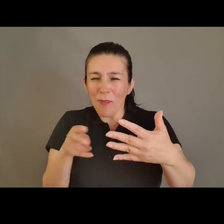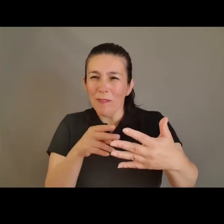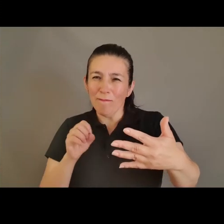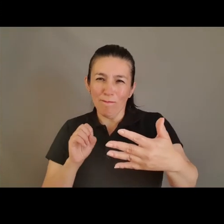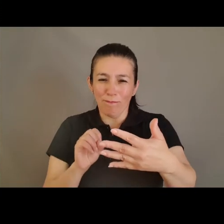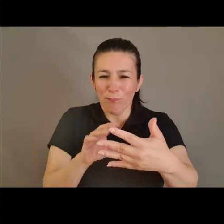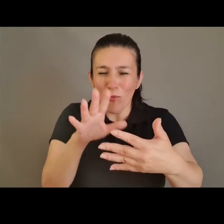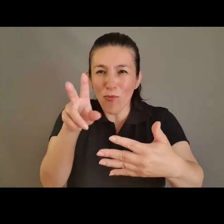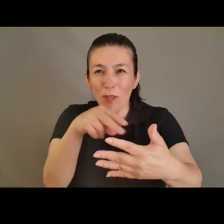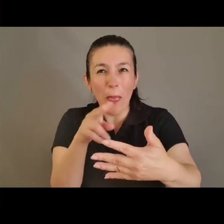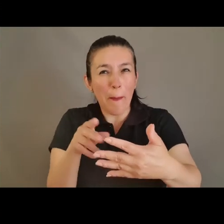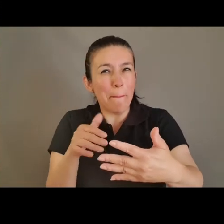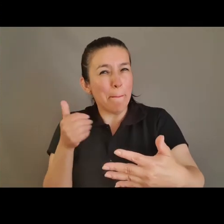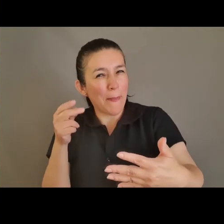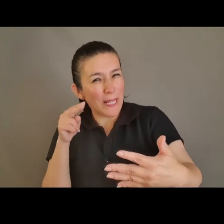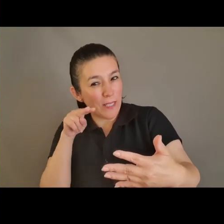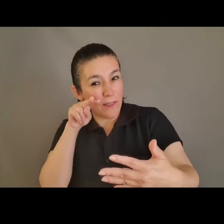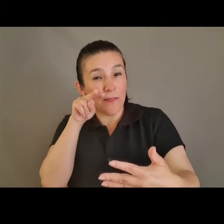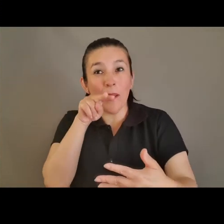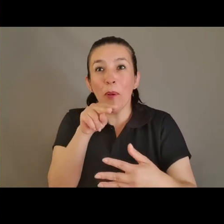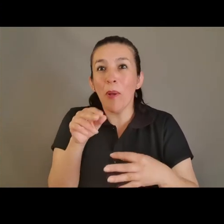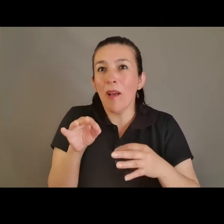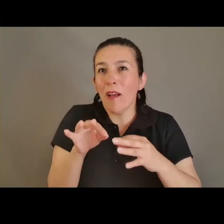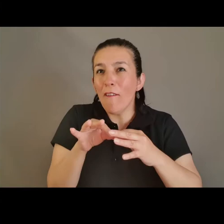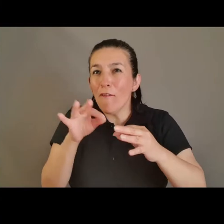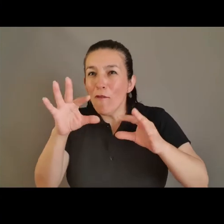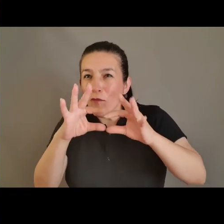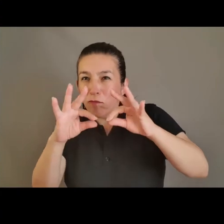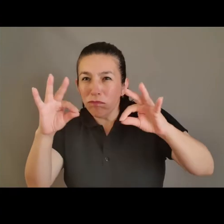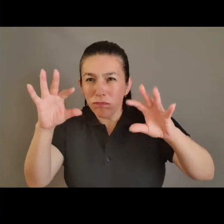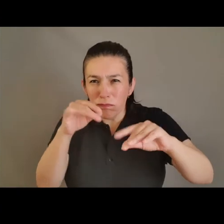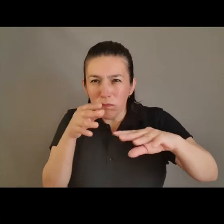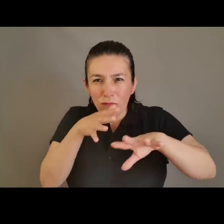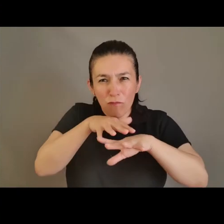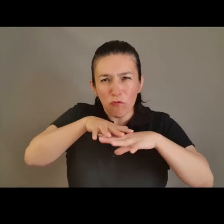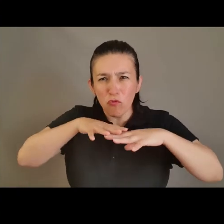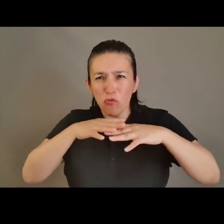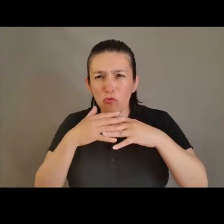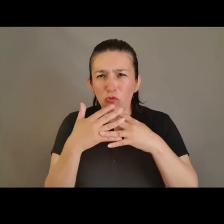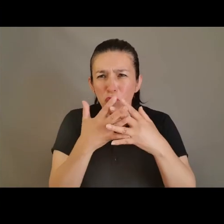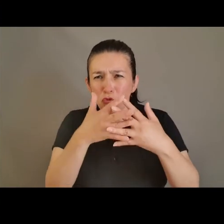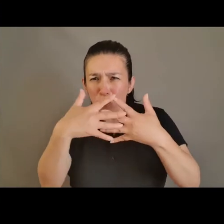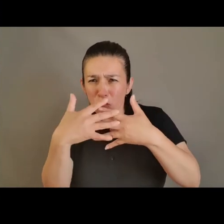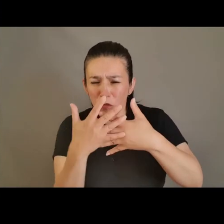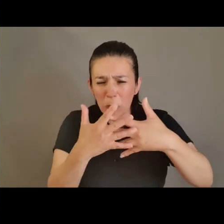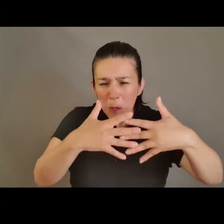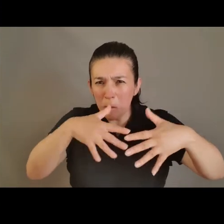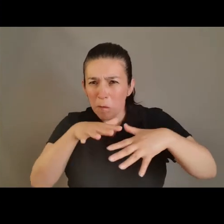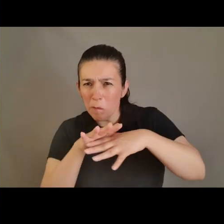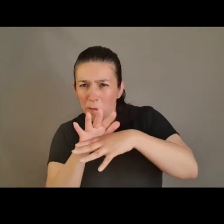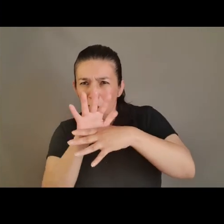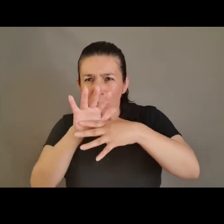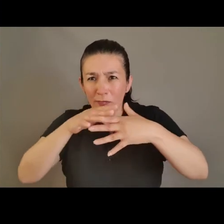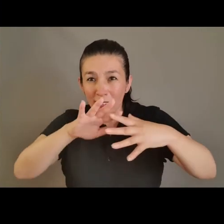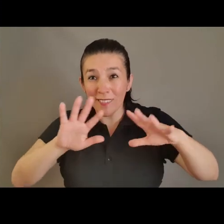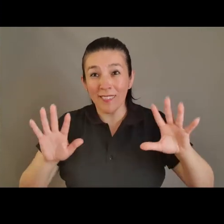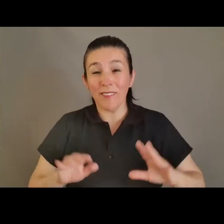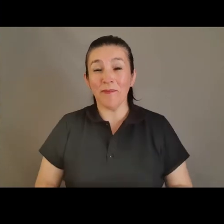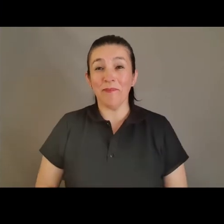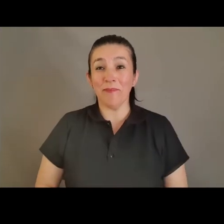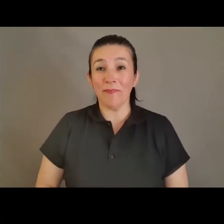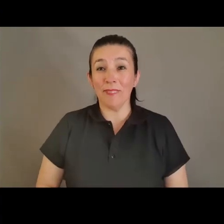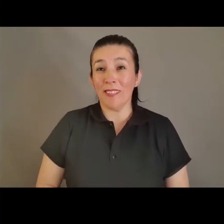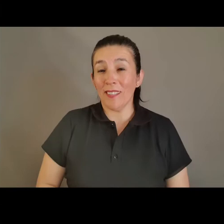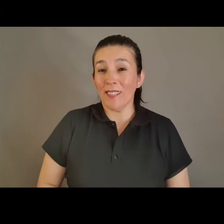manchas que logran sugerir las ramas del rosal. Las ramas se entrelazan de manera vertical y horizontal.